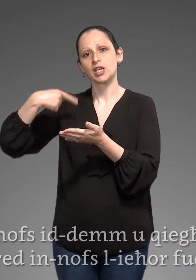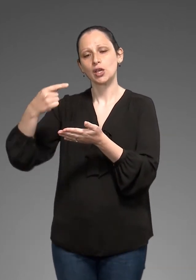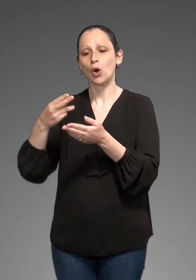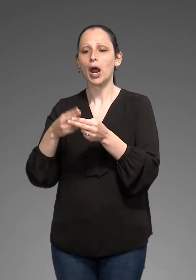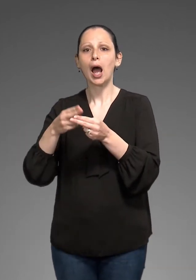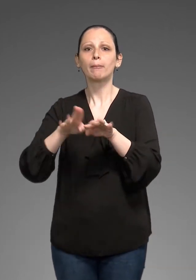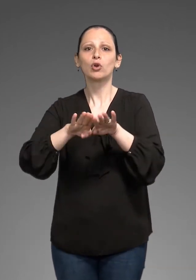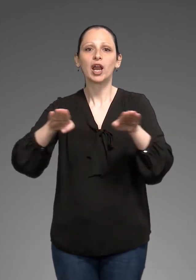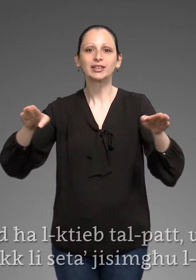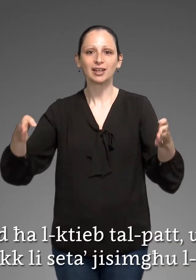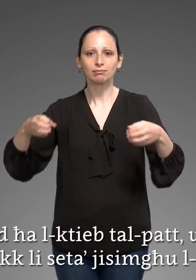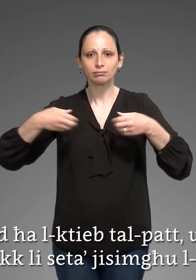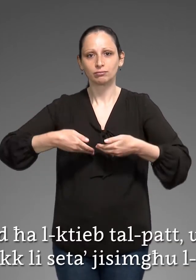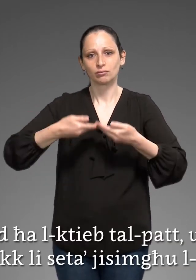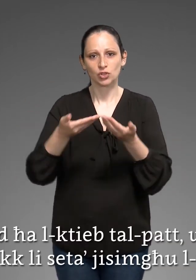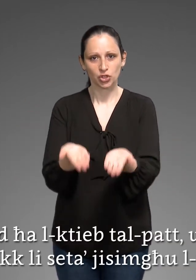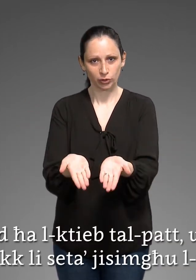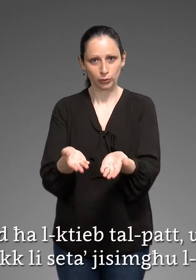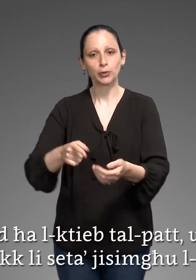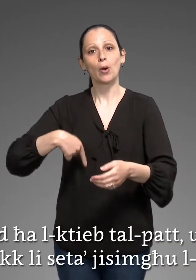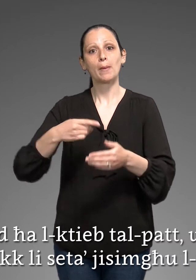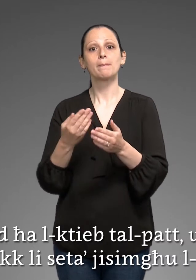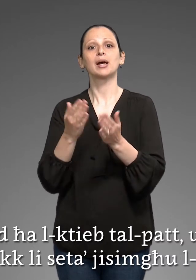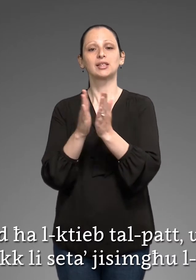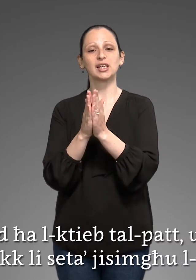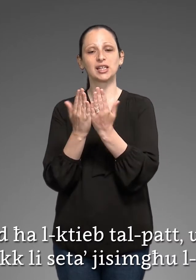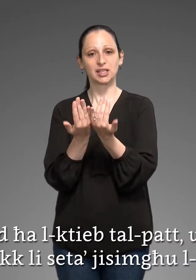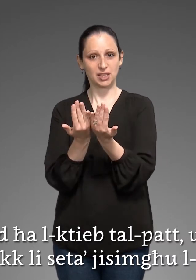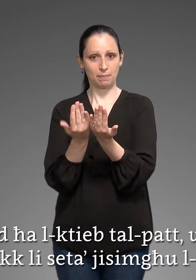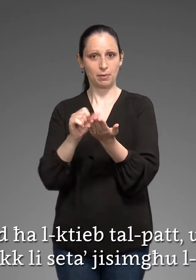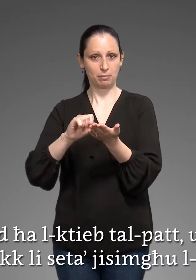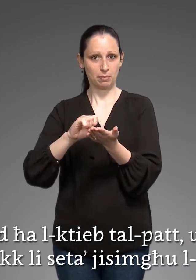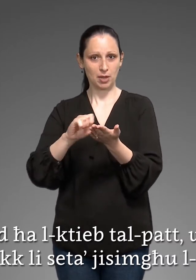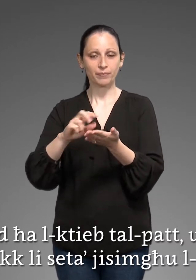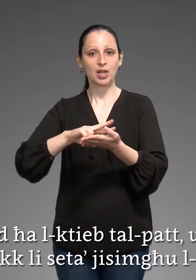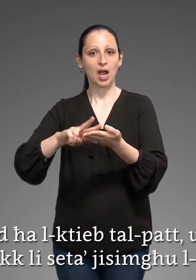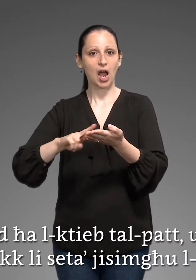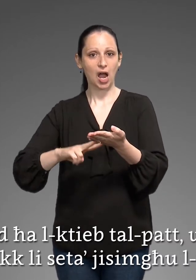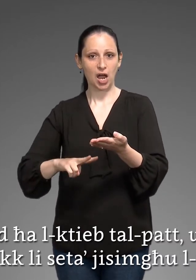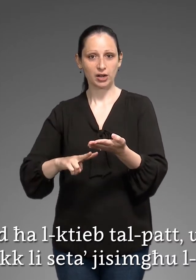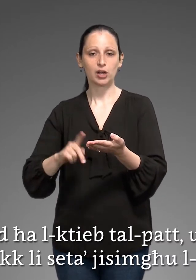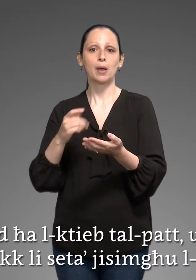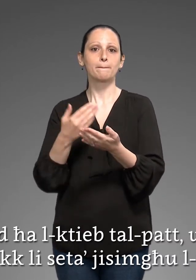Imbad għal kħtieb tal-pat U għara minnu ekkli seta jisimu il-poplu